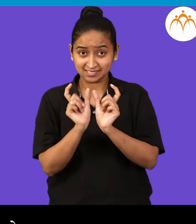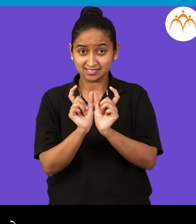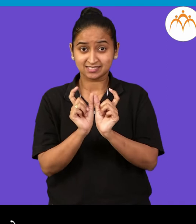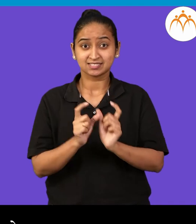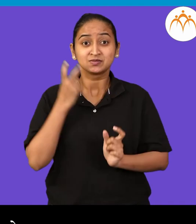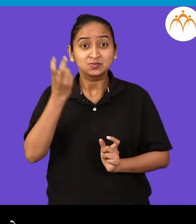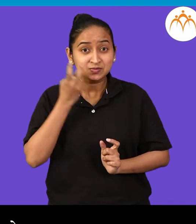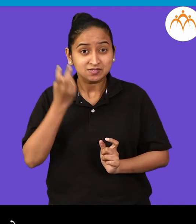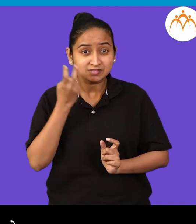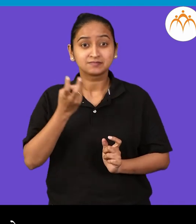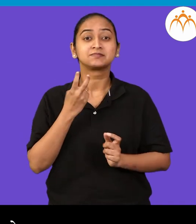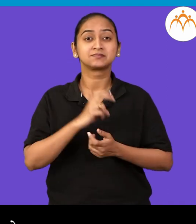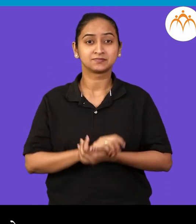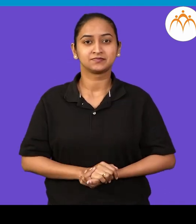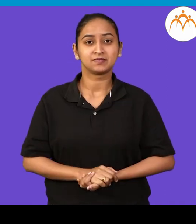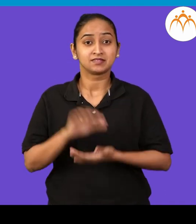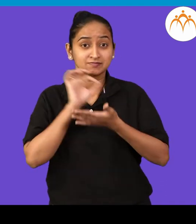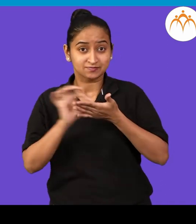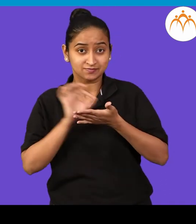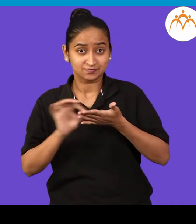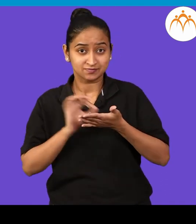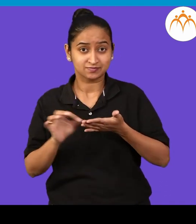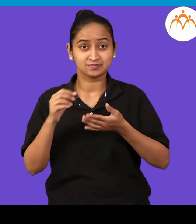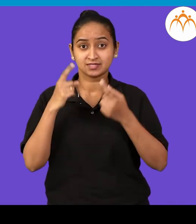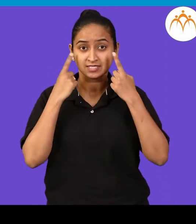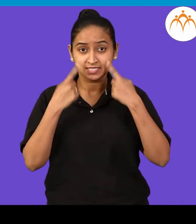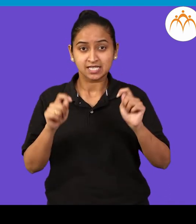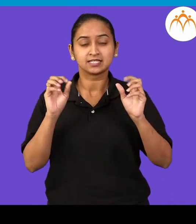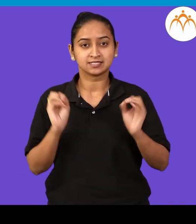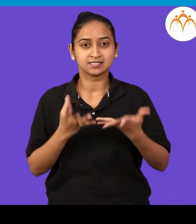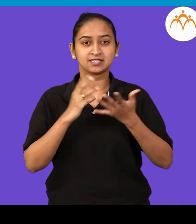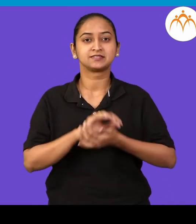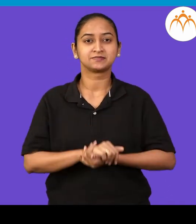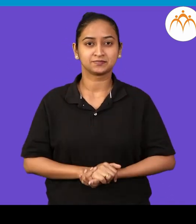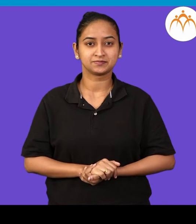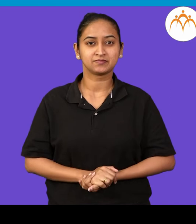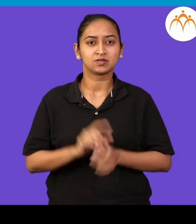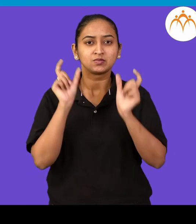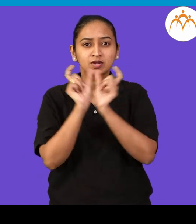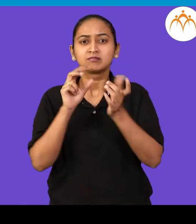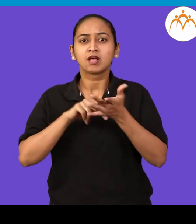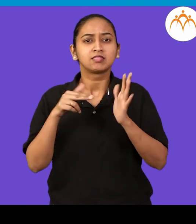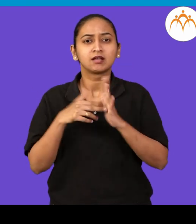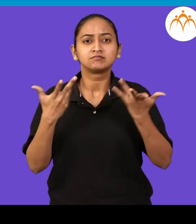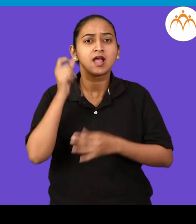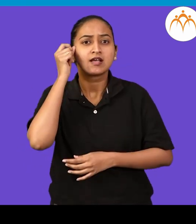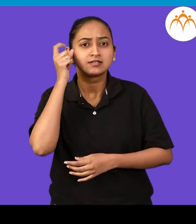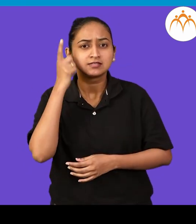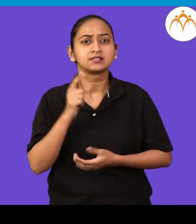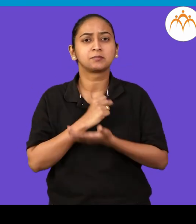शोधा, ते लिहायचा प्रयत्न करा, ते समजून ग्यायचा प्रयत्न करा,